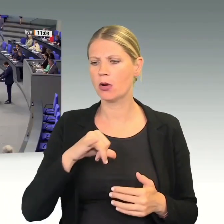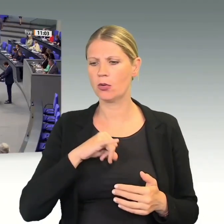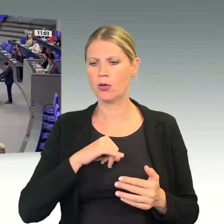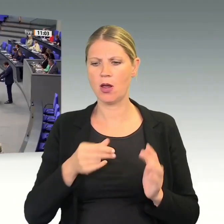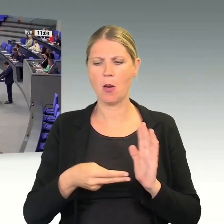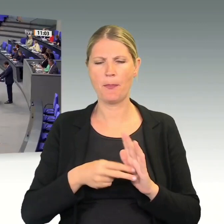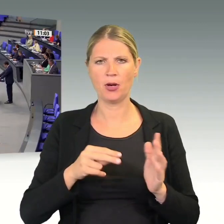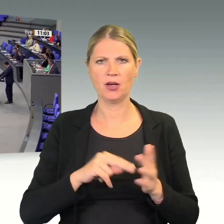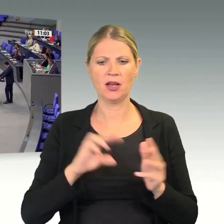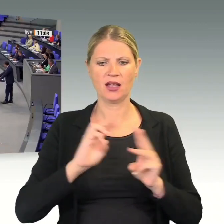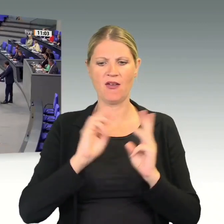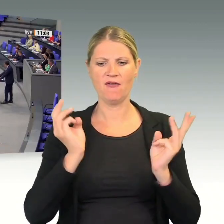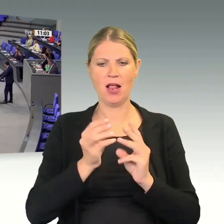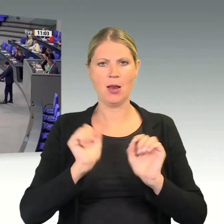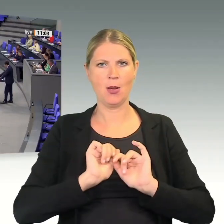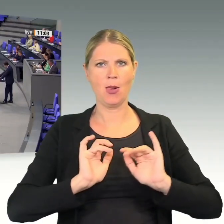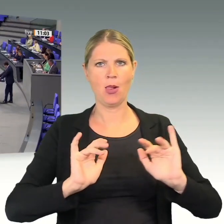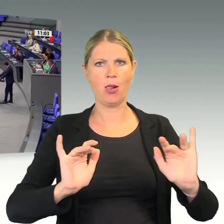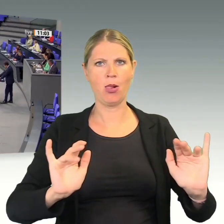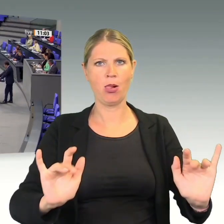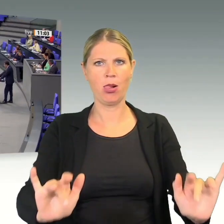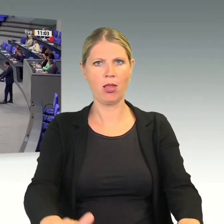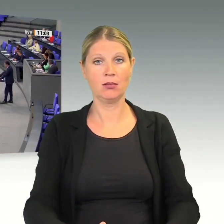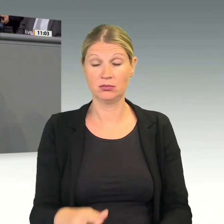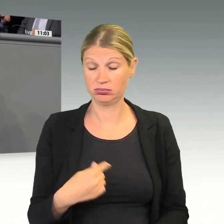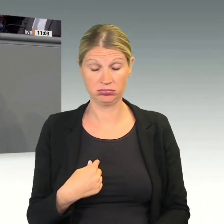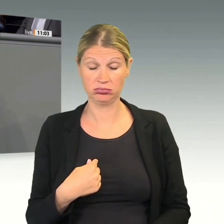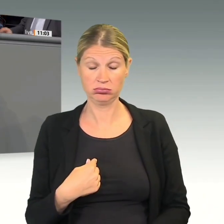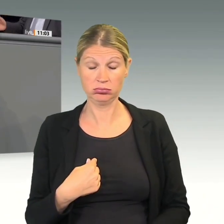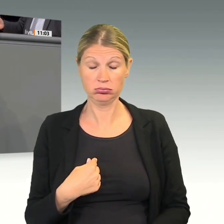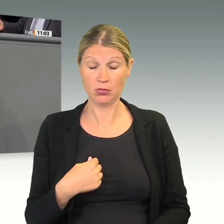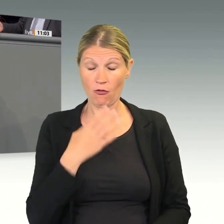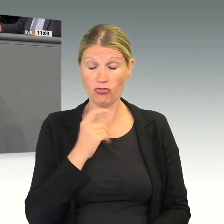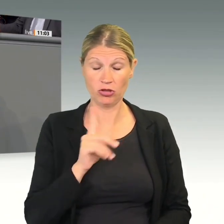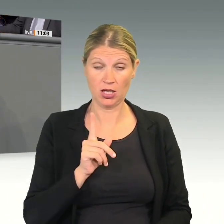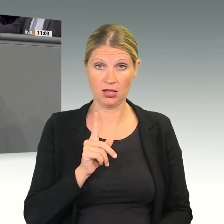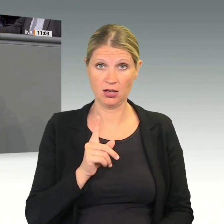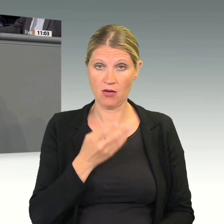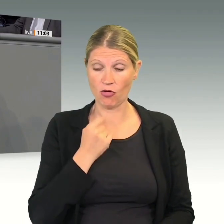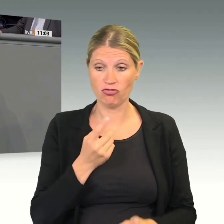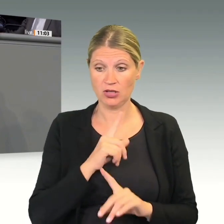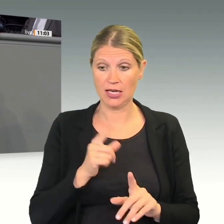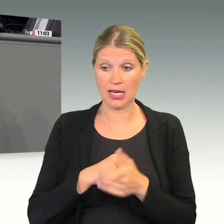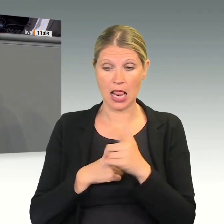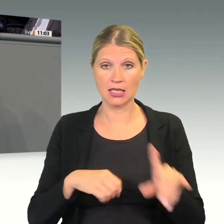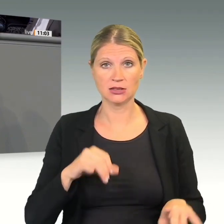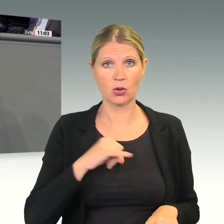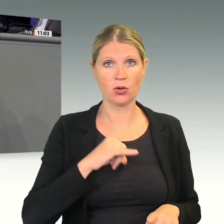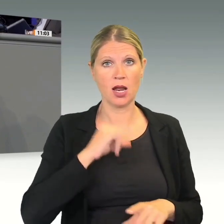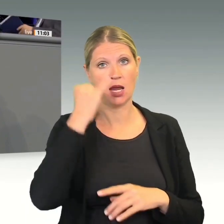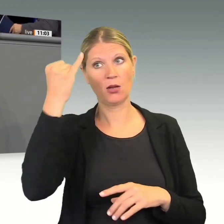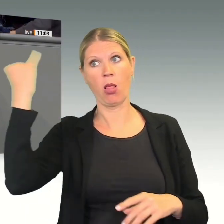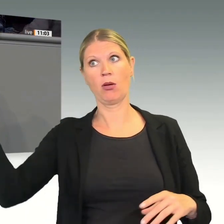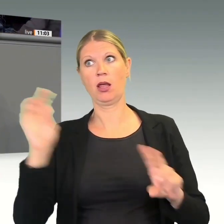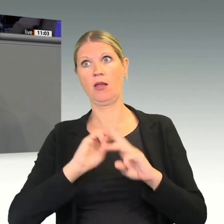Das wollen wir von der AfD nicht. Wir wollen keine linksgrüne Ideologie in die Welt